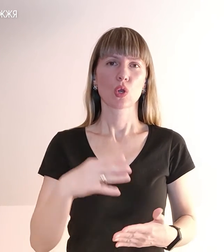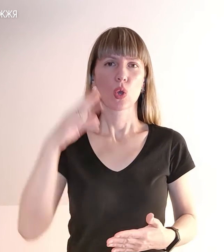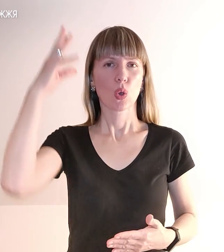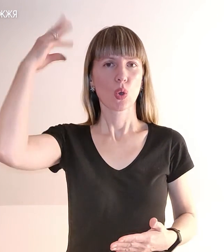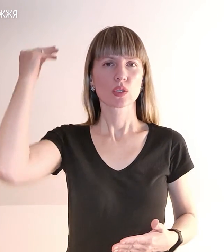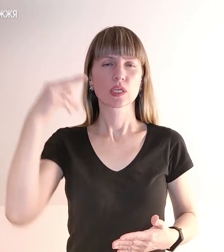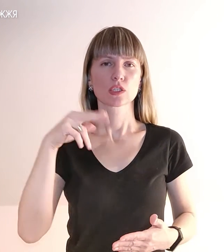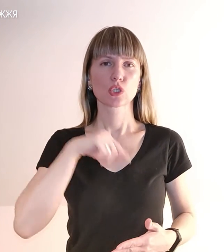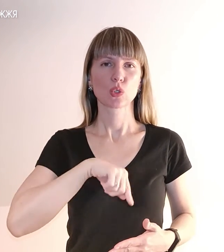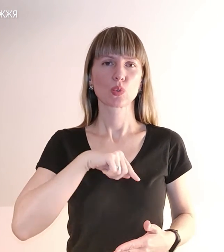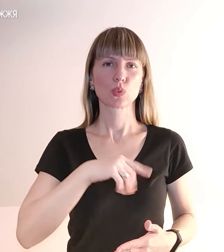козацтва,